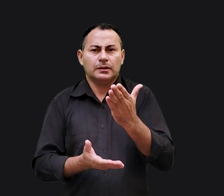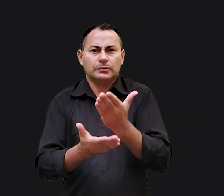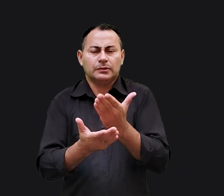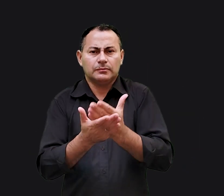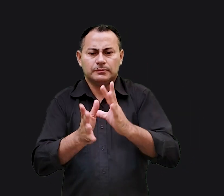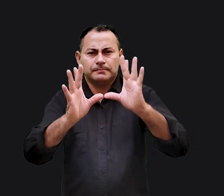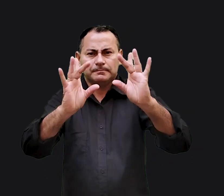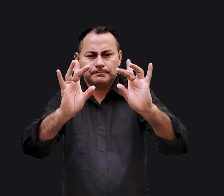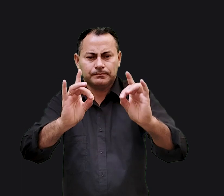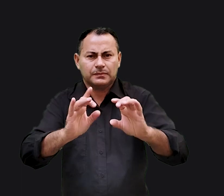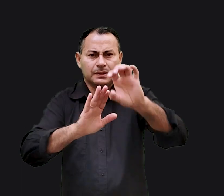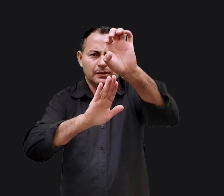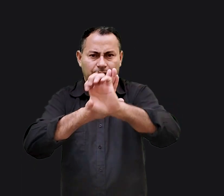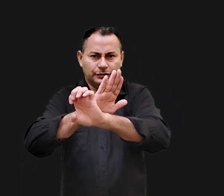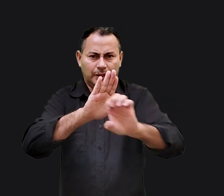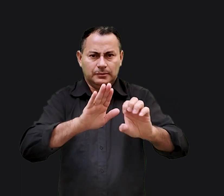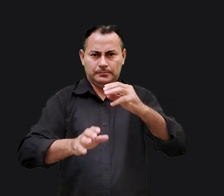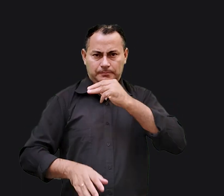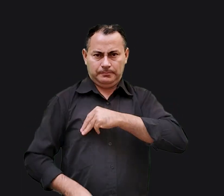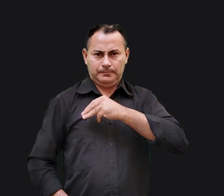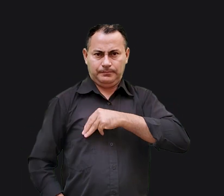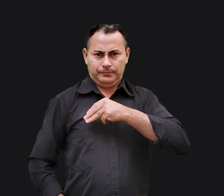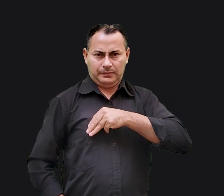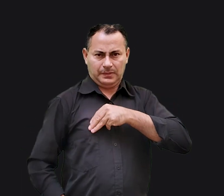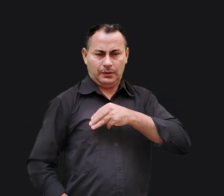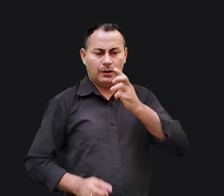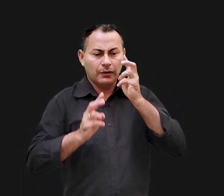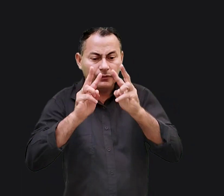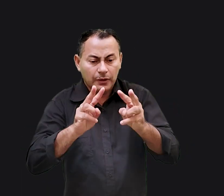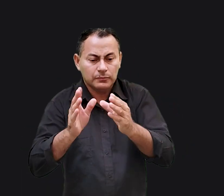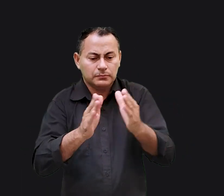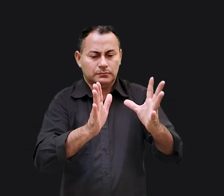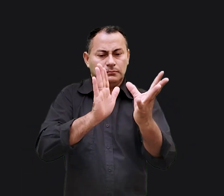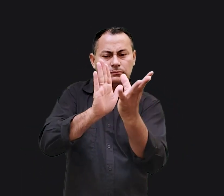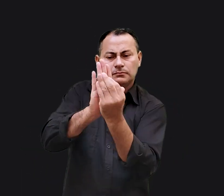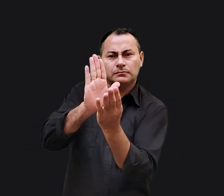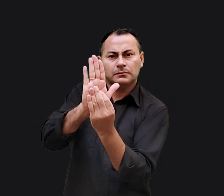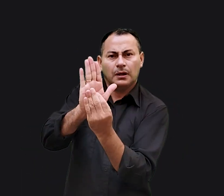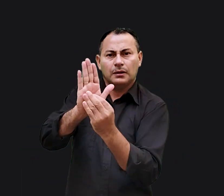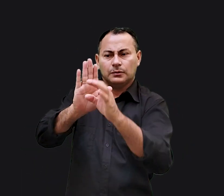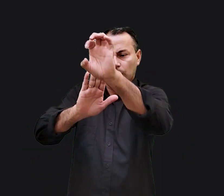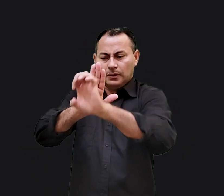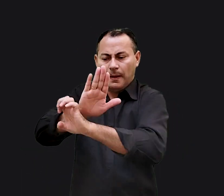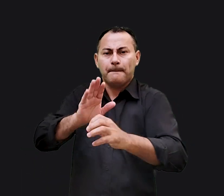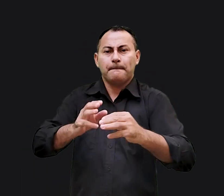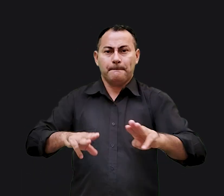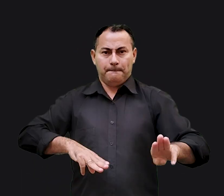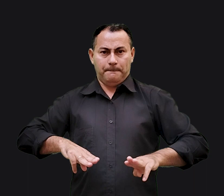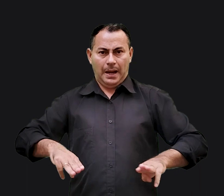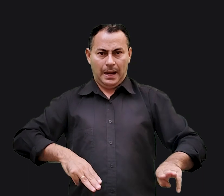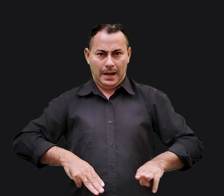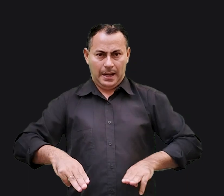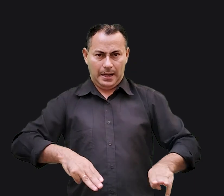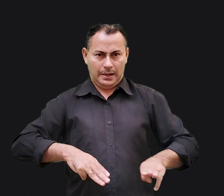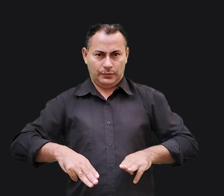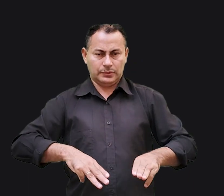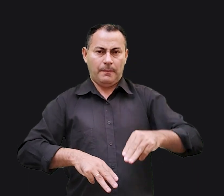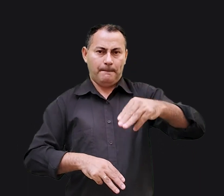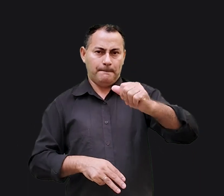Já estudamos em detalhe o Evangelho de Mateus e com isso vimos grande parte do conteúdo dos Evangelhos de Marcos e Lucas também,